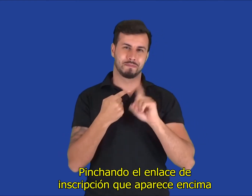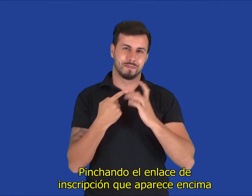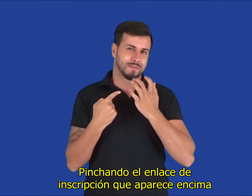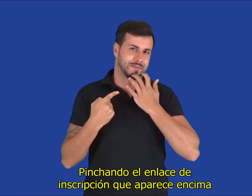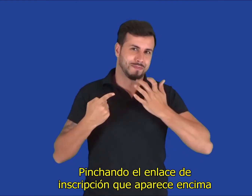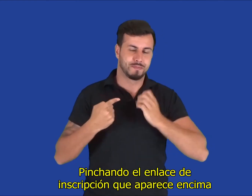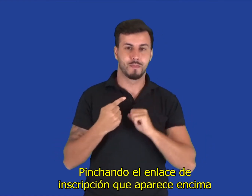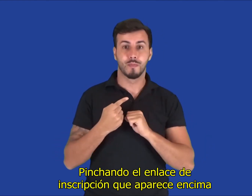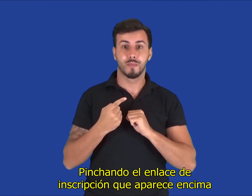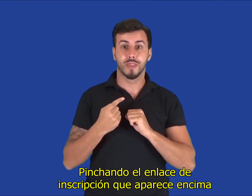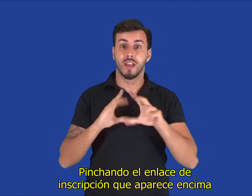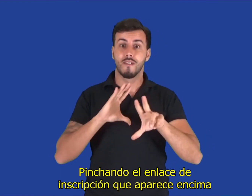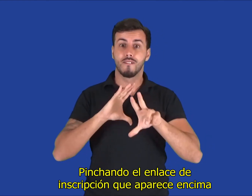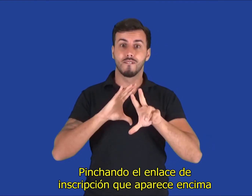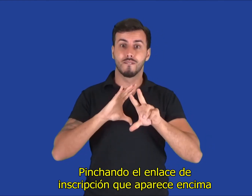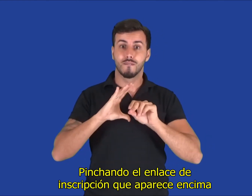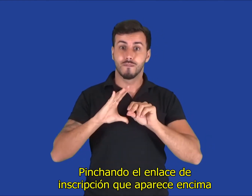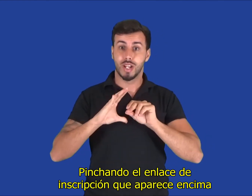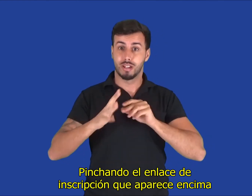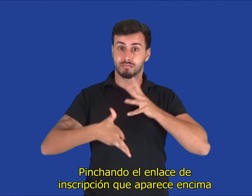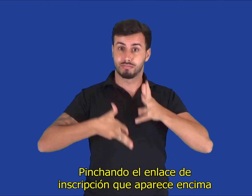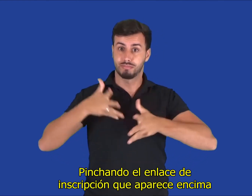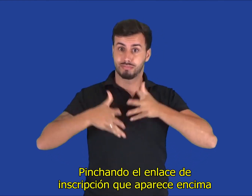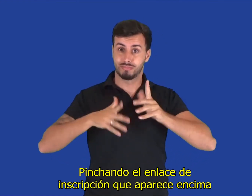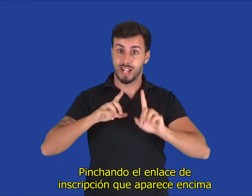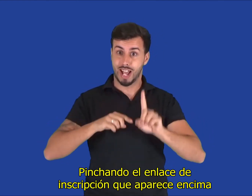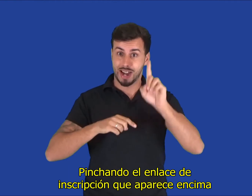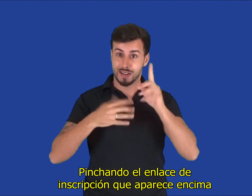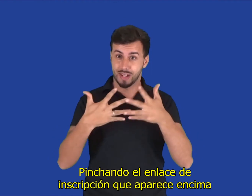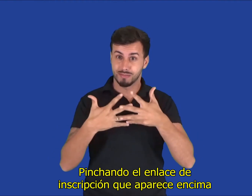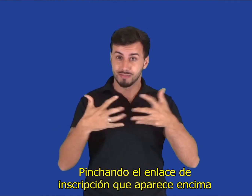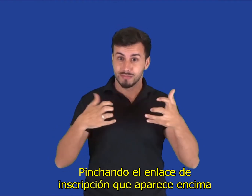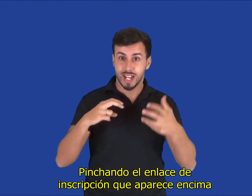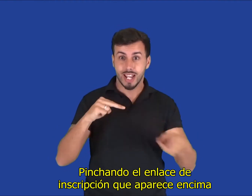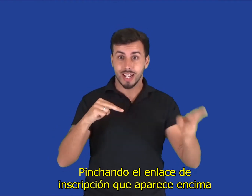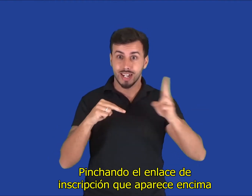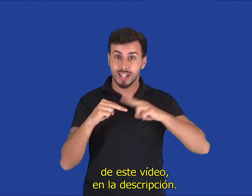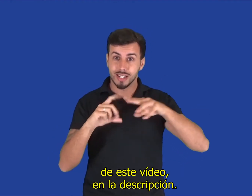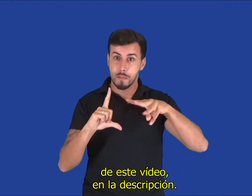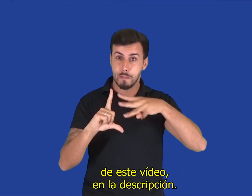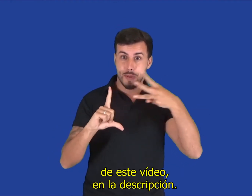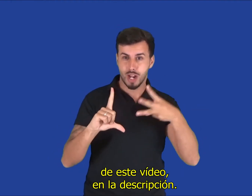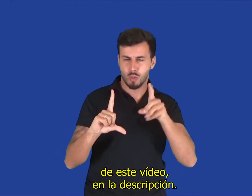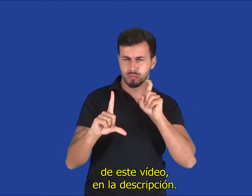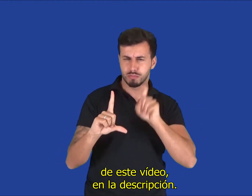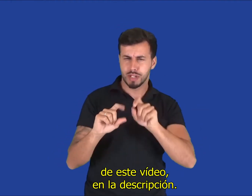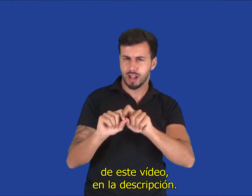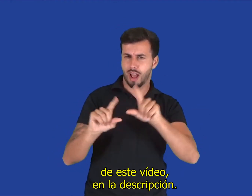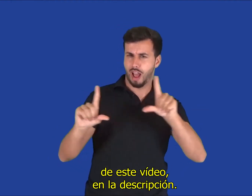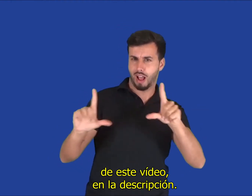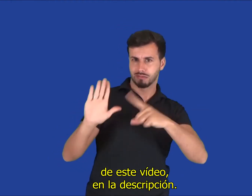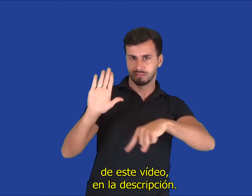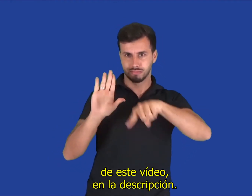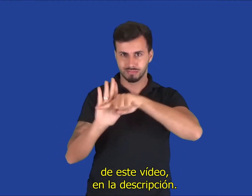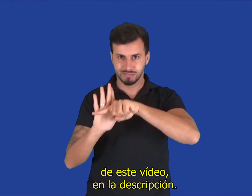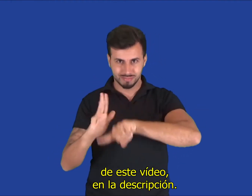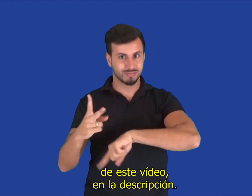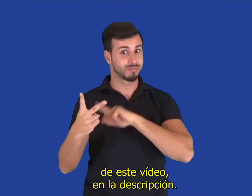a través de los siguientes medios. Pinchando el enlace de inscripción que aparece encima de este vídeo